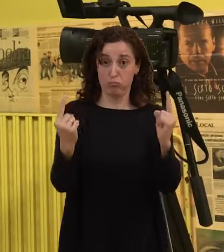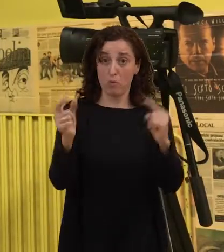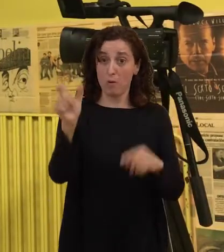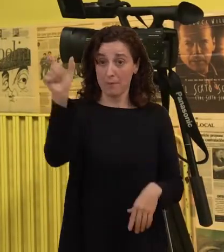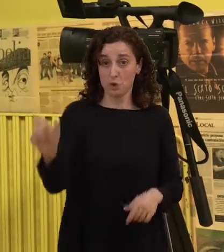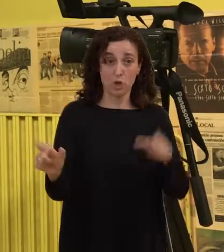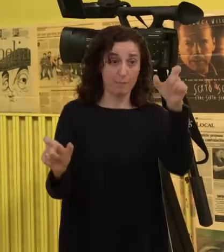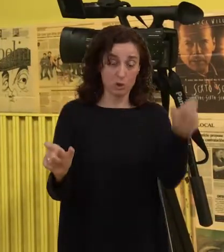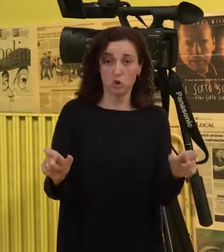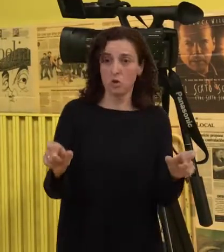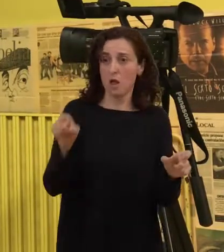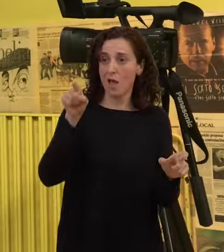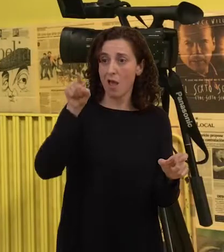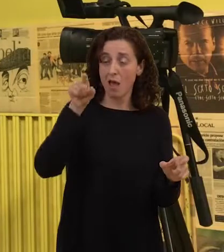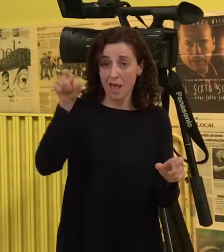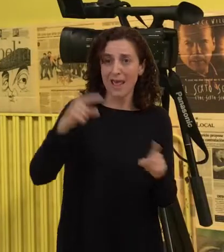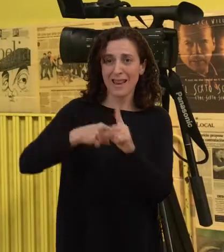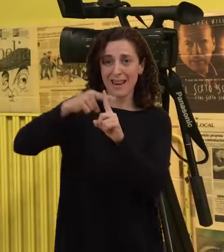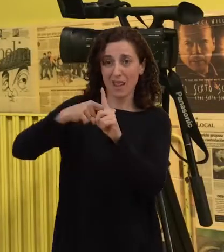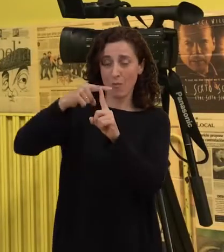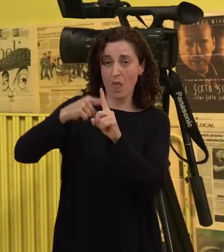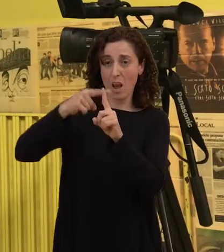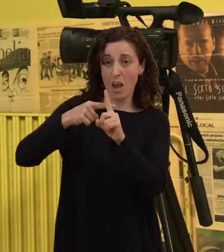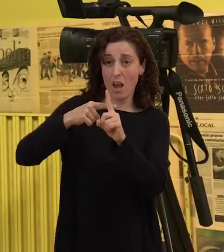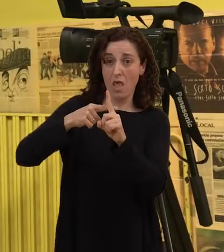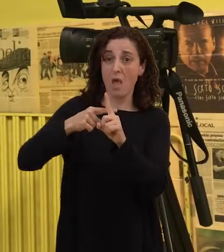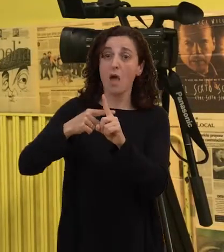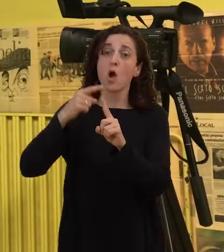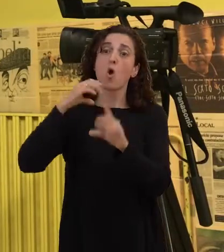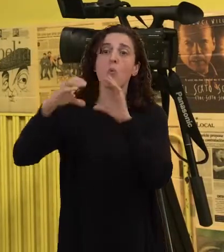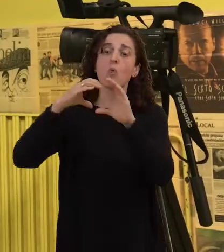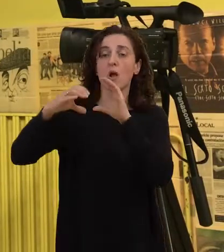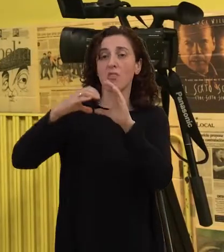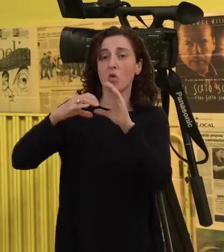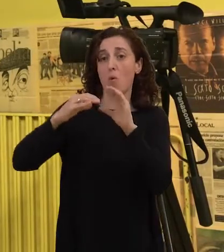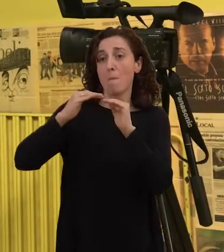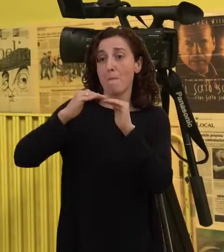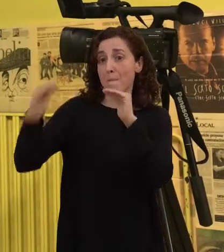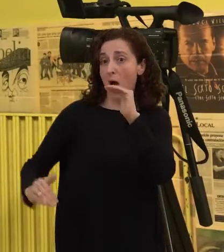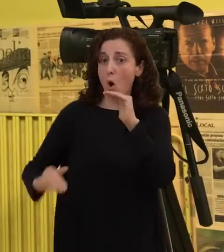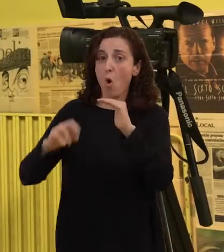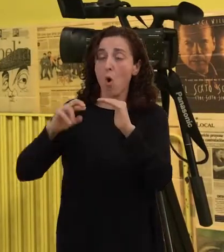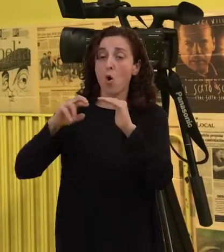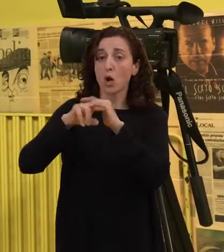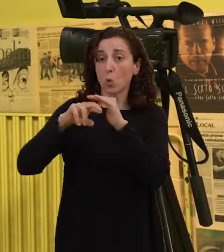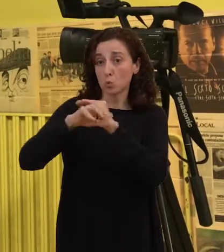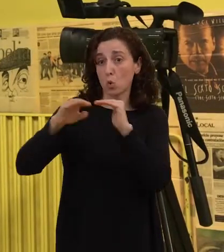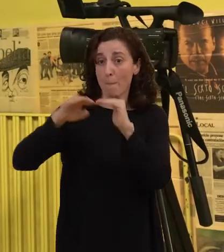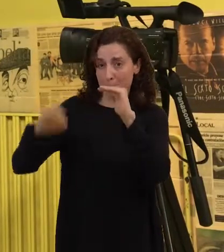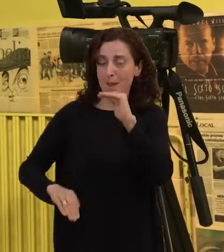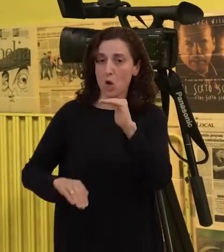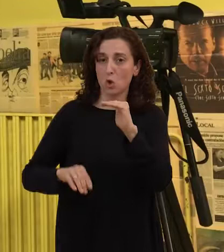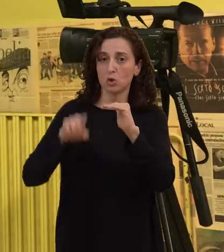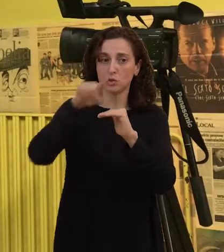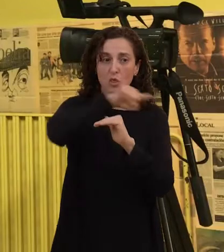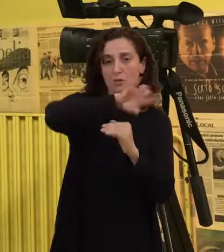a fórmula máis visual en función do que menos recursos e menos